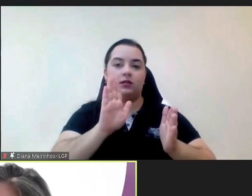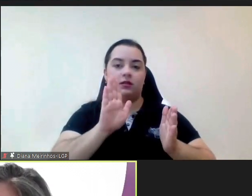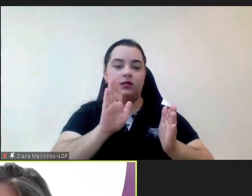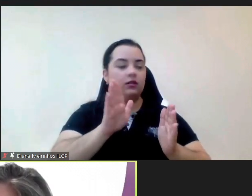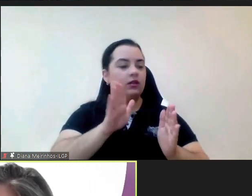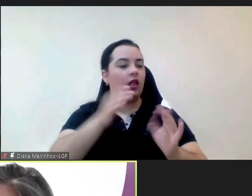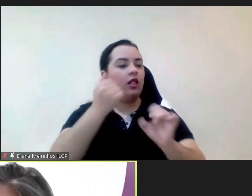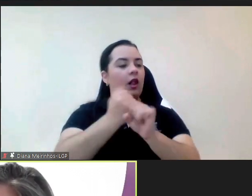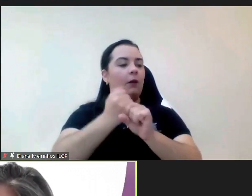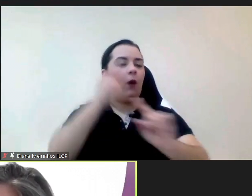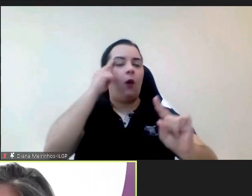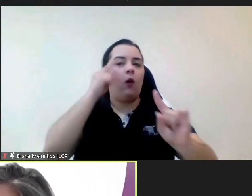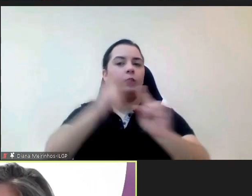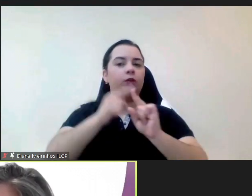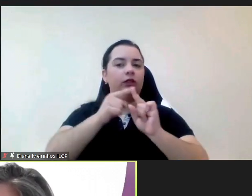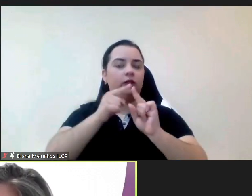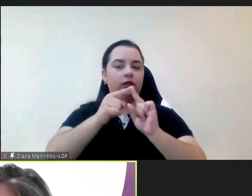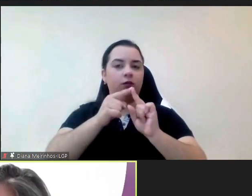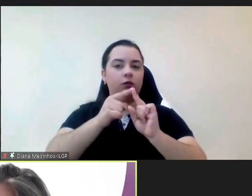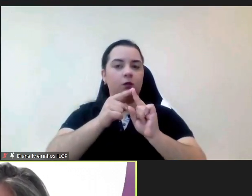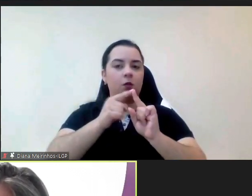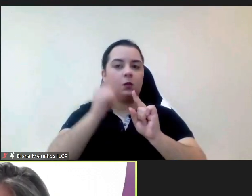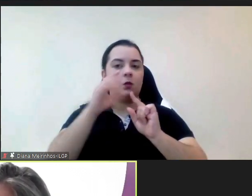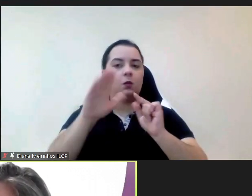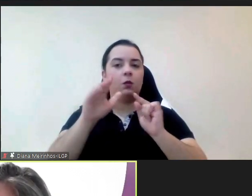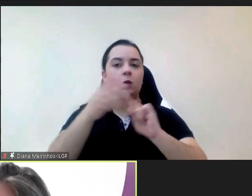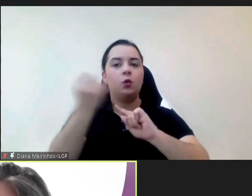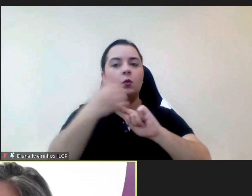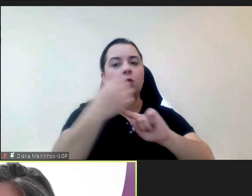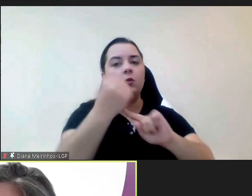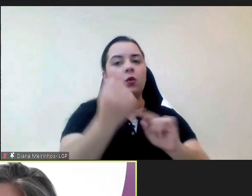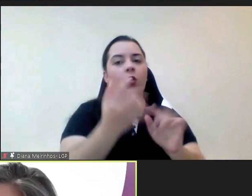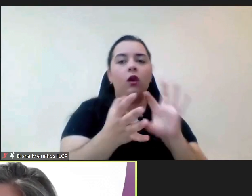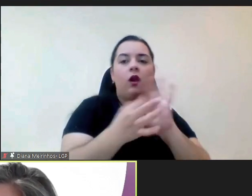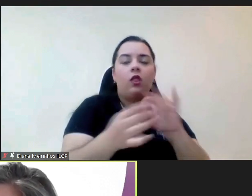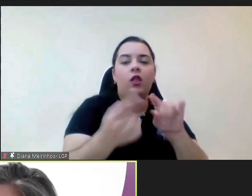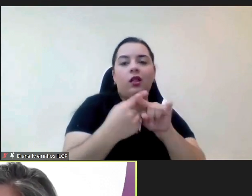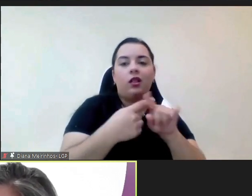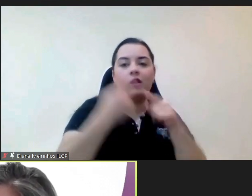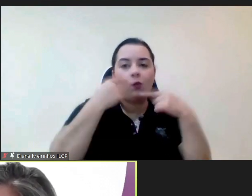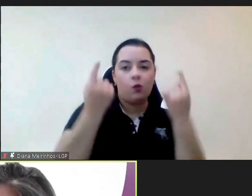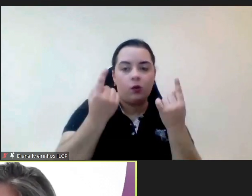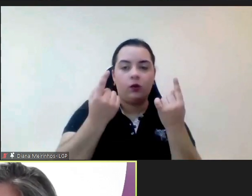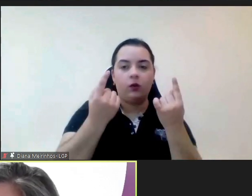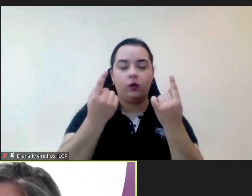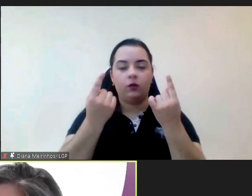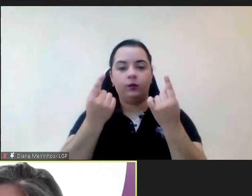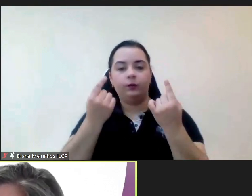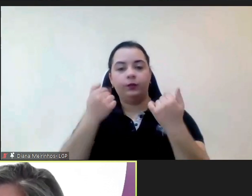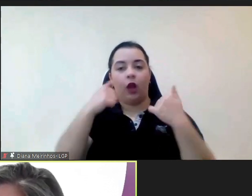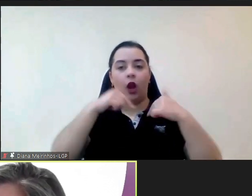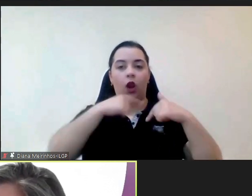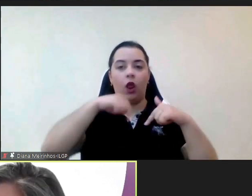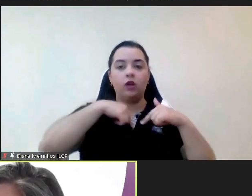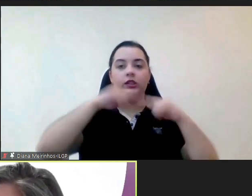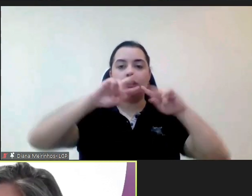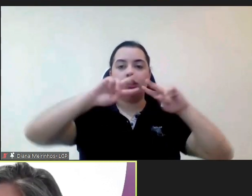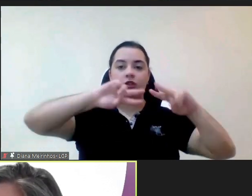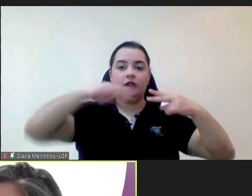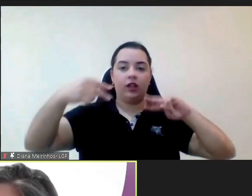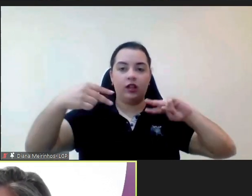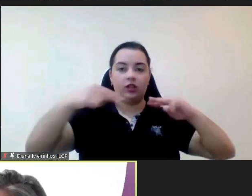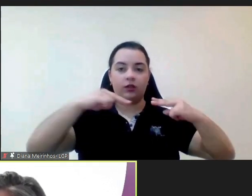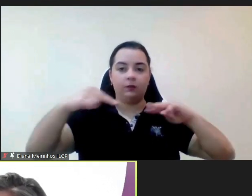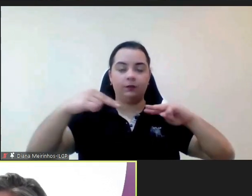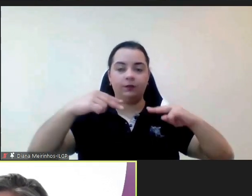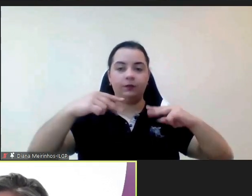também que nós temos precipitado na nossa estratégia. Permita-me destacar também a importância que deu